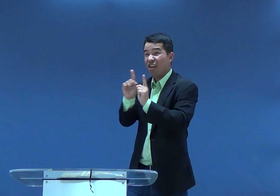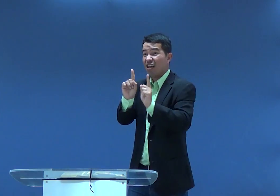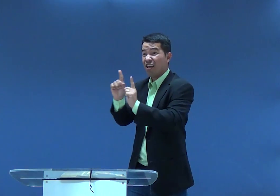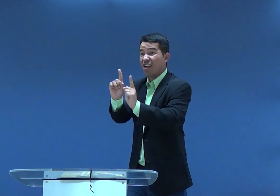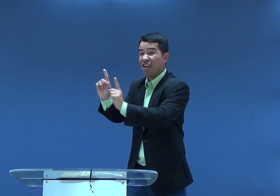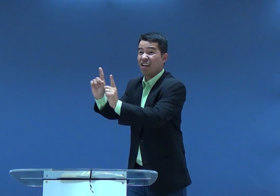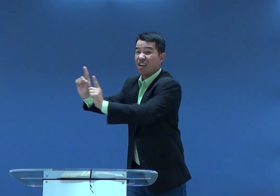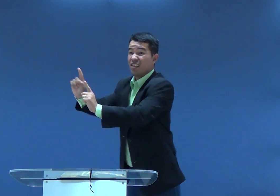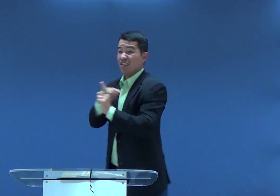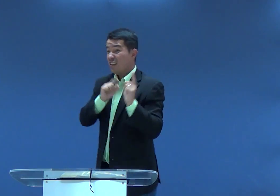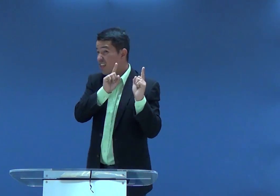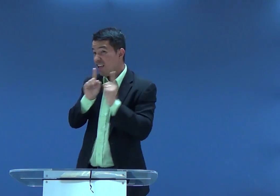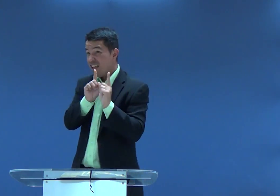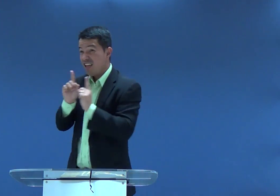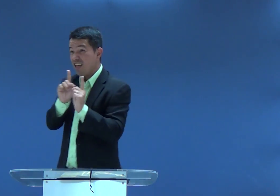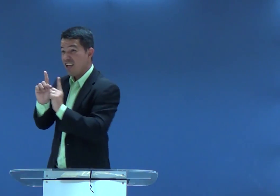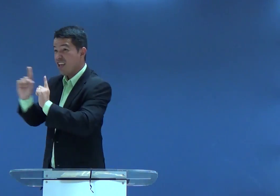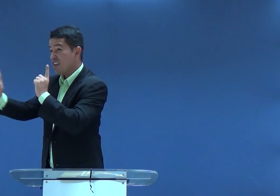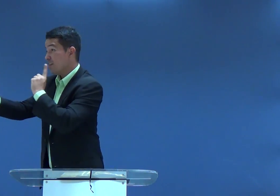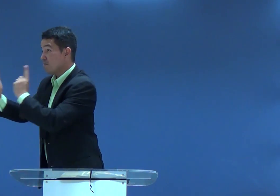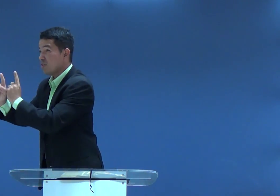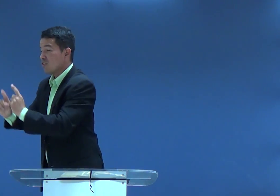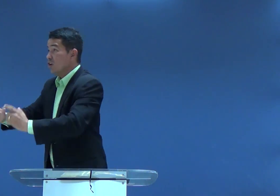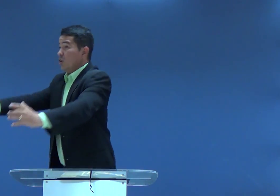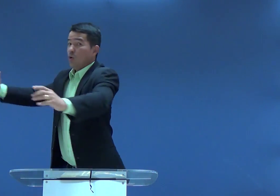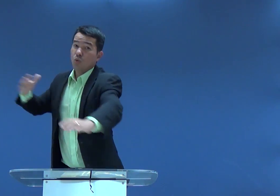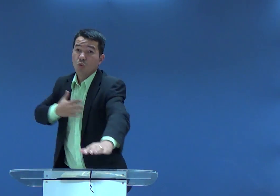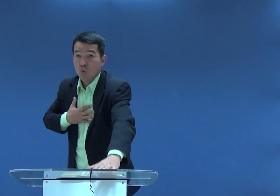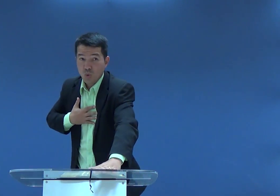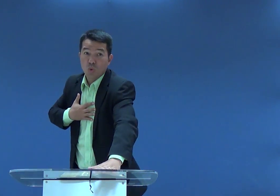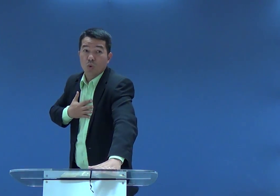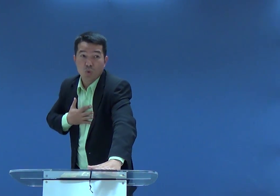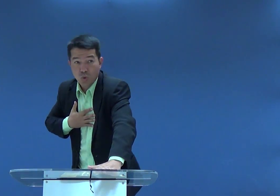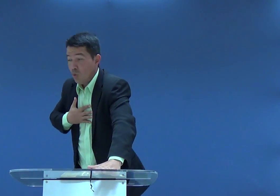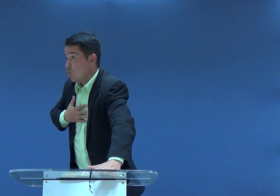Aí os dois saíram correndo, correndo. E se juntaram com o anjo.